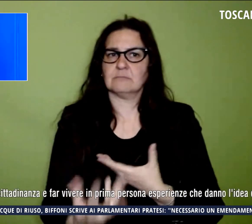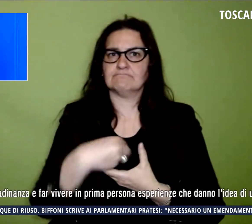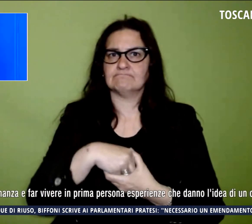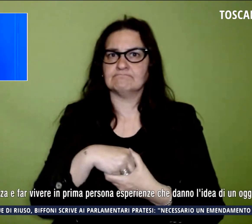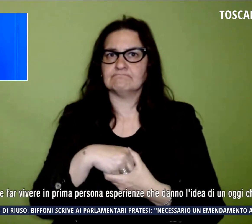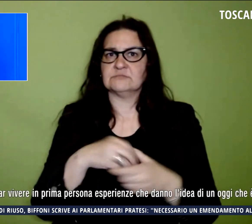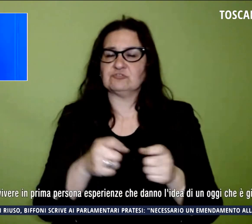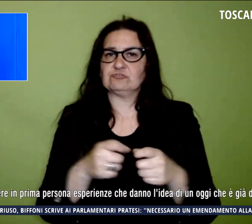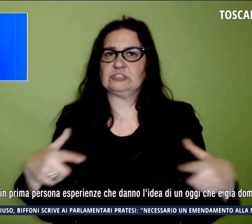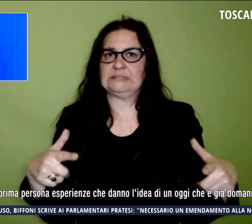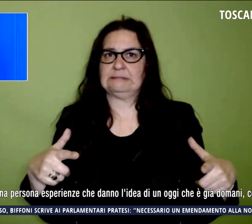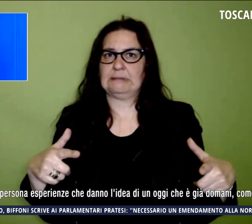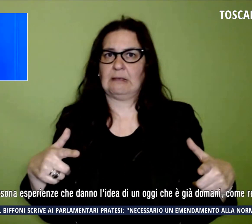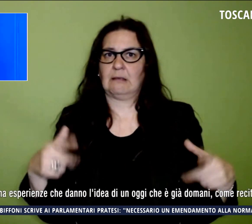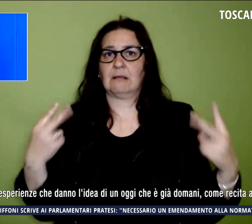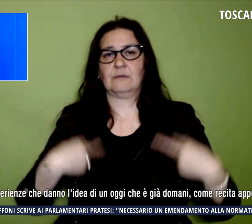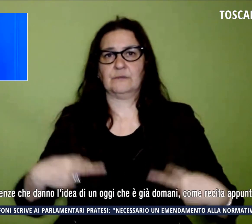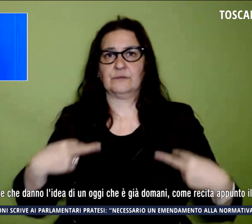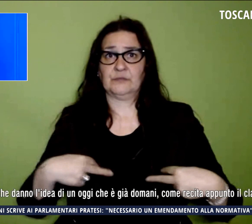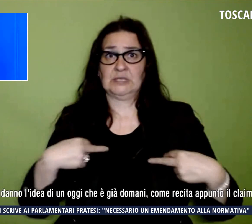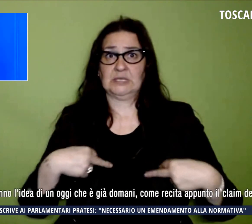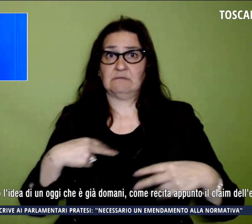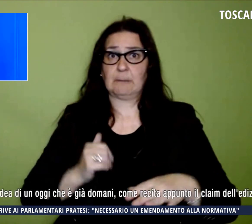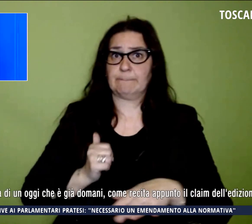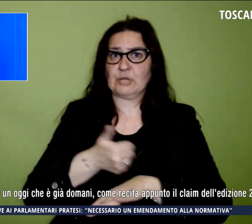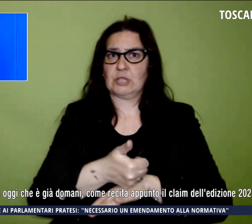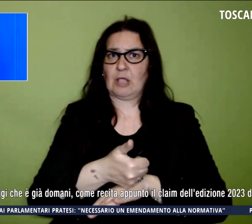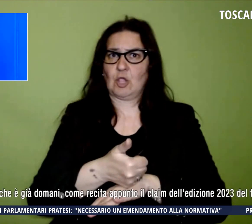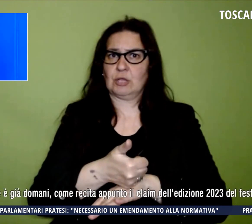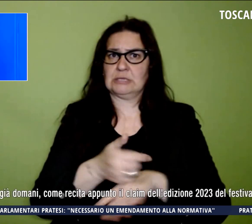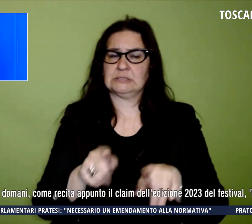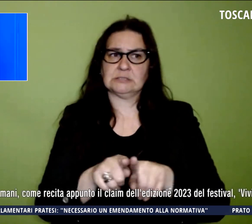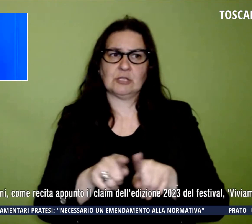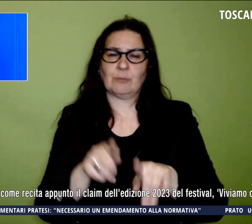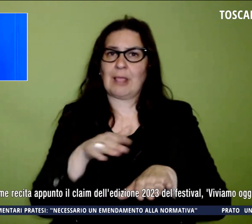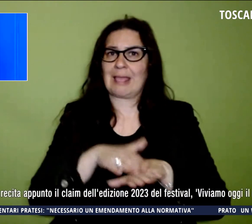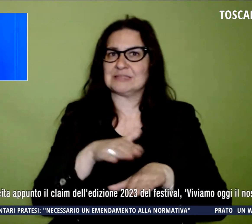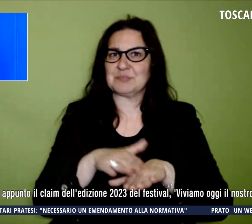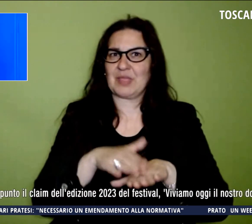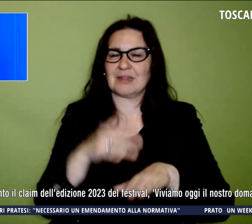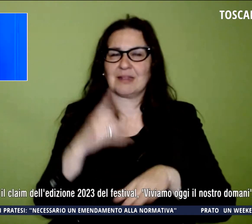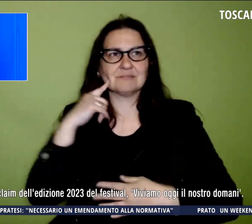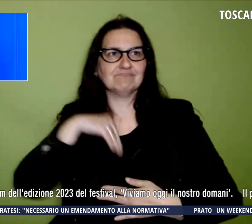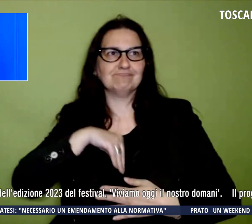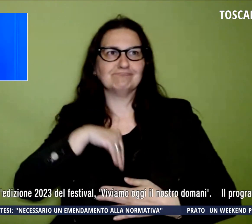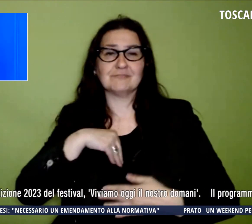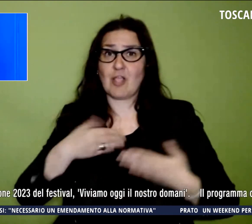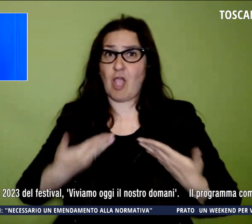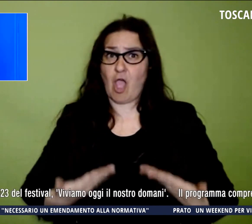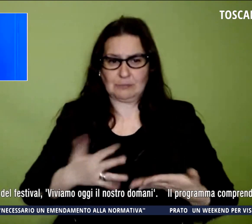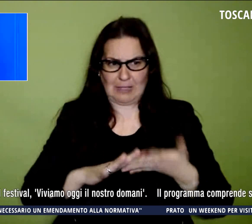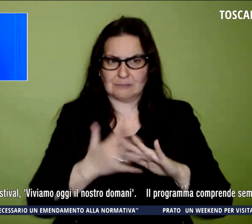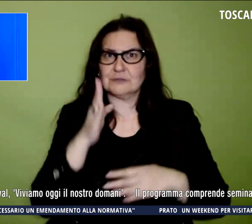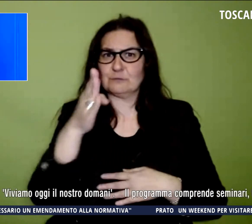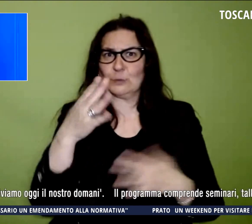e far vivere in prima persona esperienze che danno l'idea di un oggi che è già domani, come